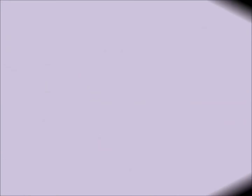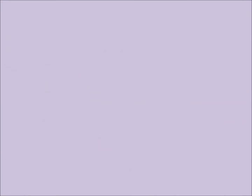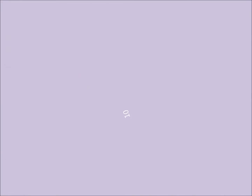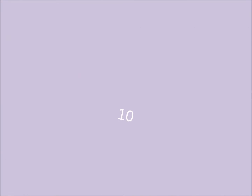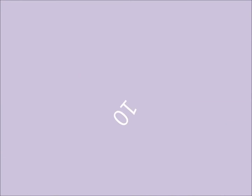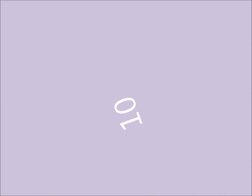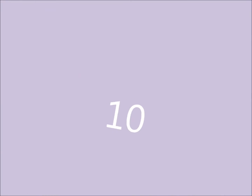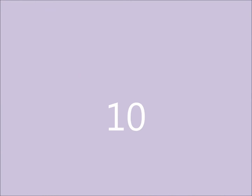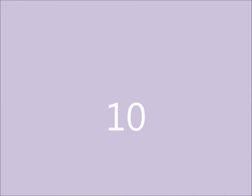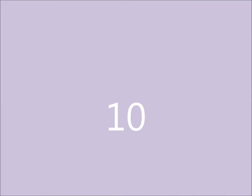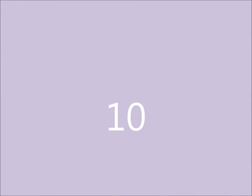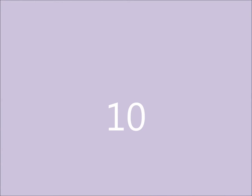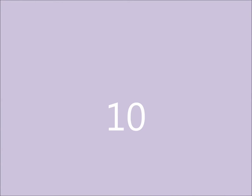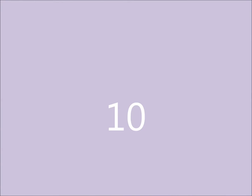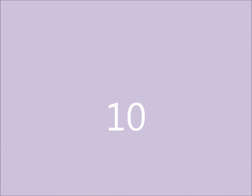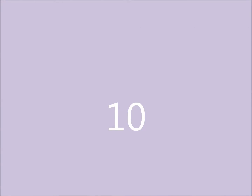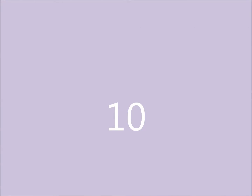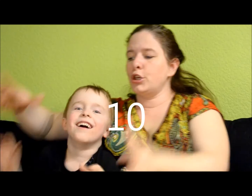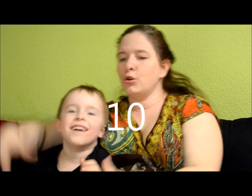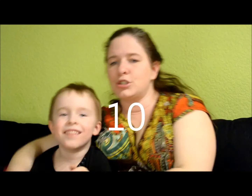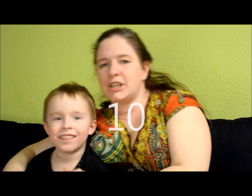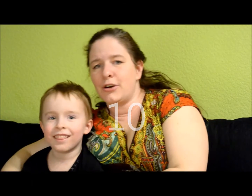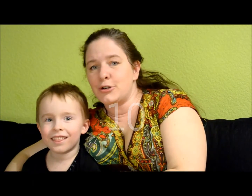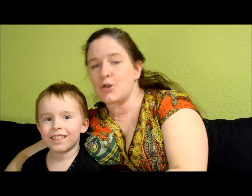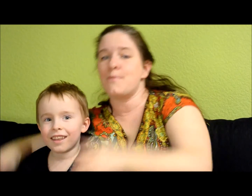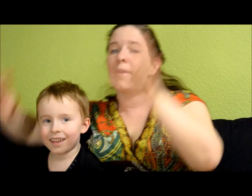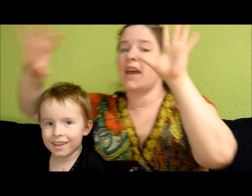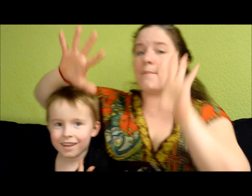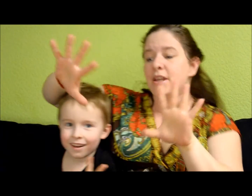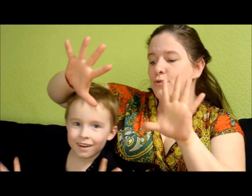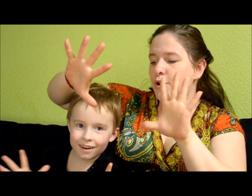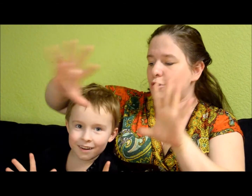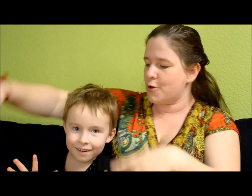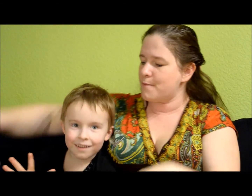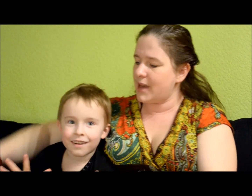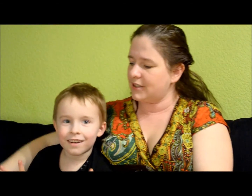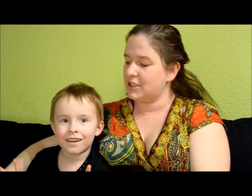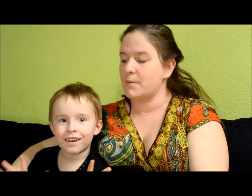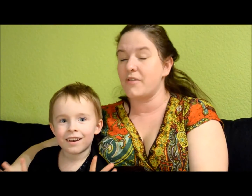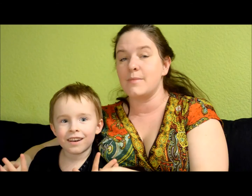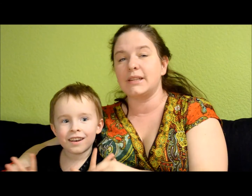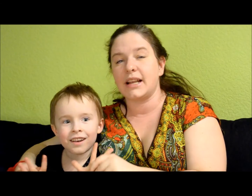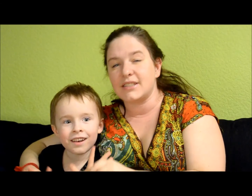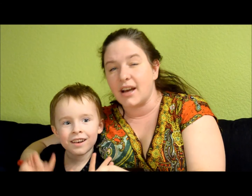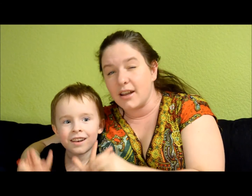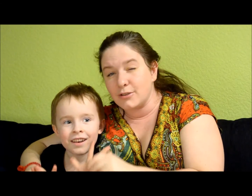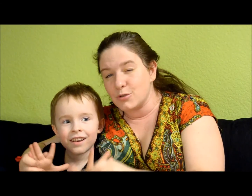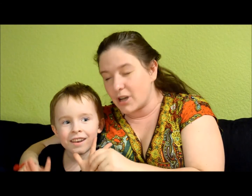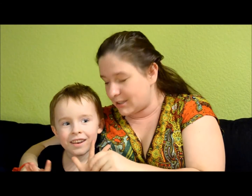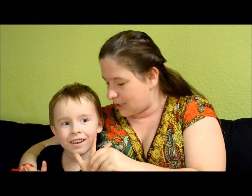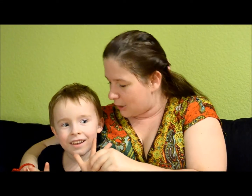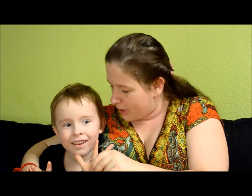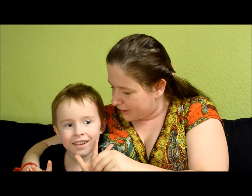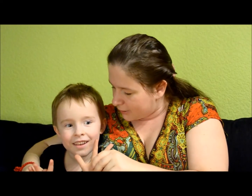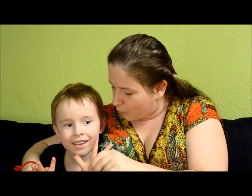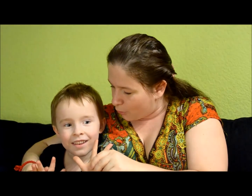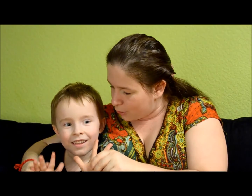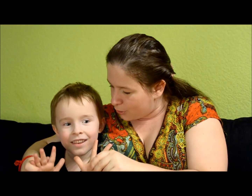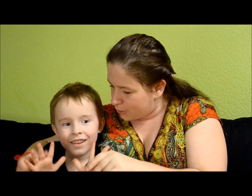kui just siin on kümme ja minul on kümme, siis me võime teile saladuskatte löödada, on kogu...